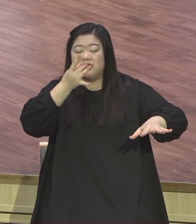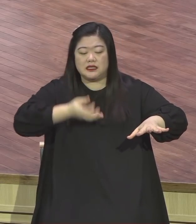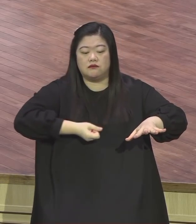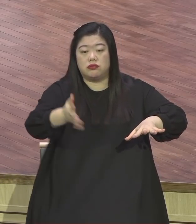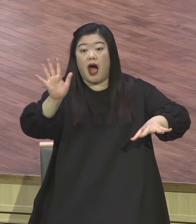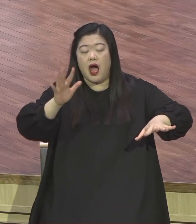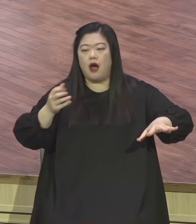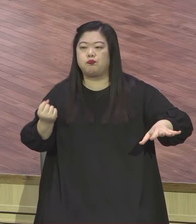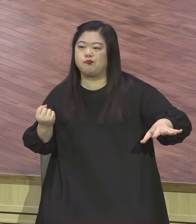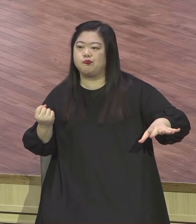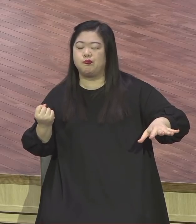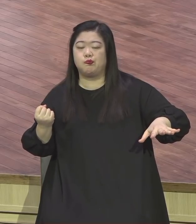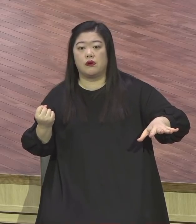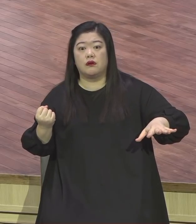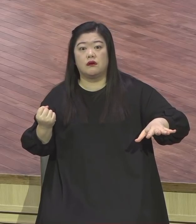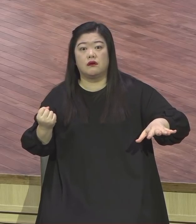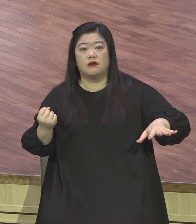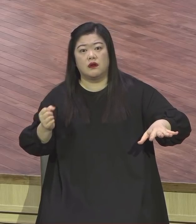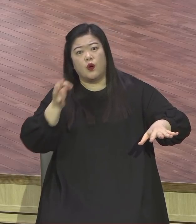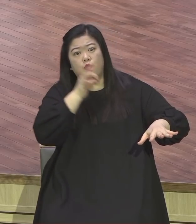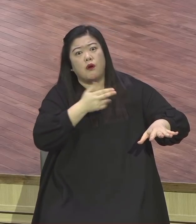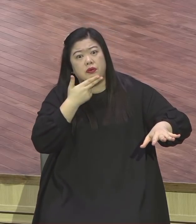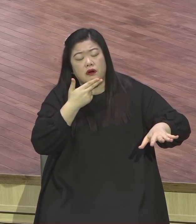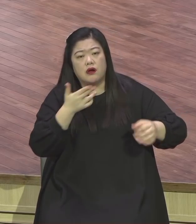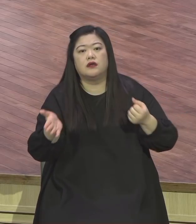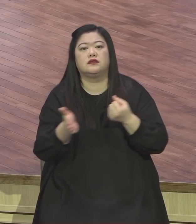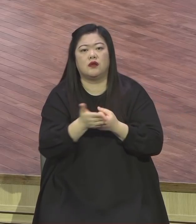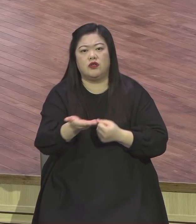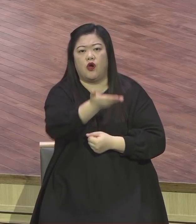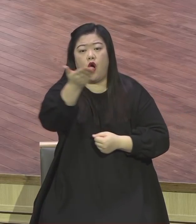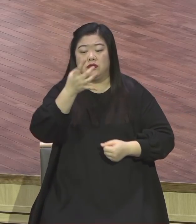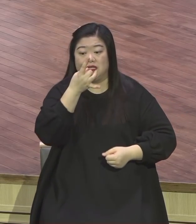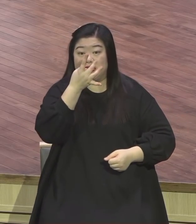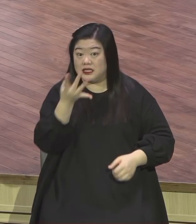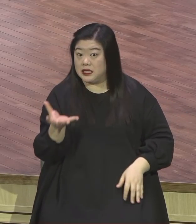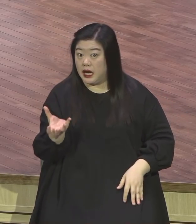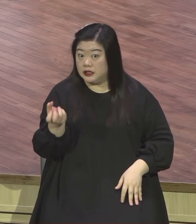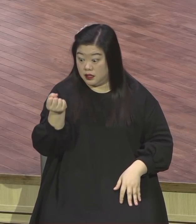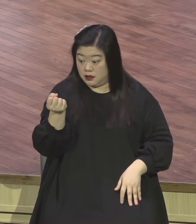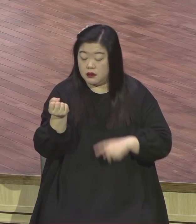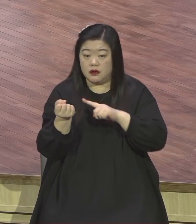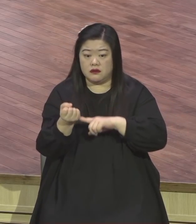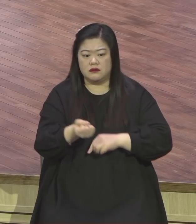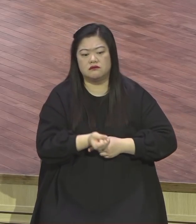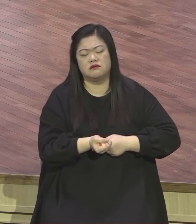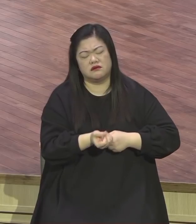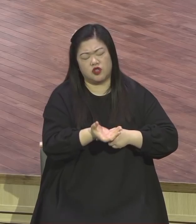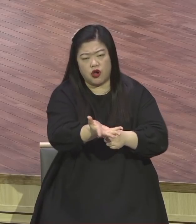말씀의 시 복음의 시가 뿌려져야 돼요 시가 뿌려져야 돼요